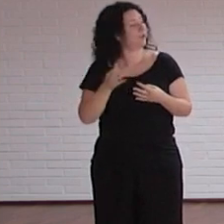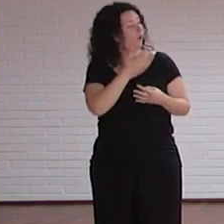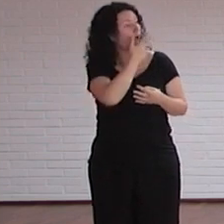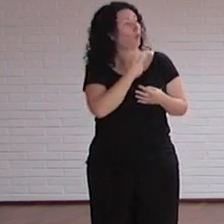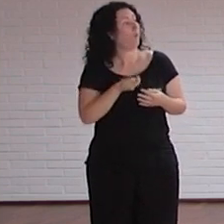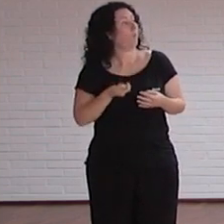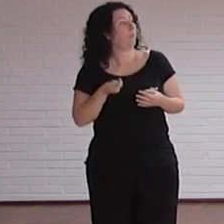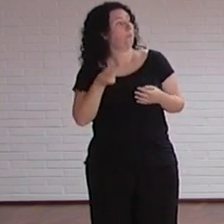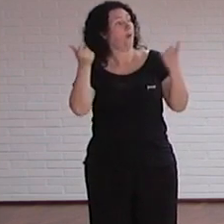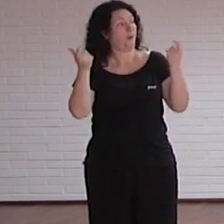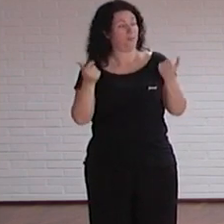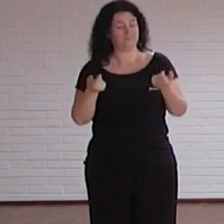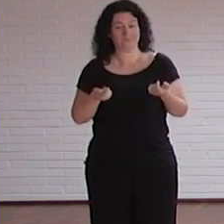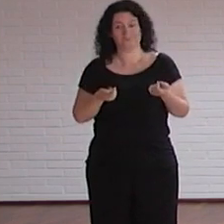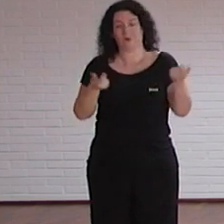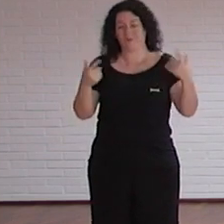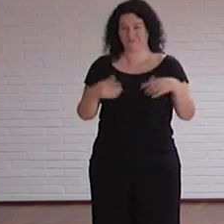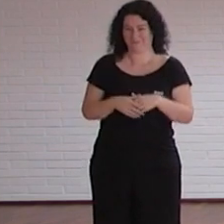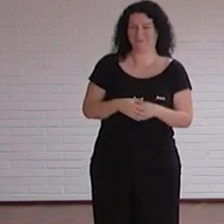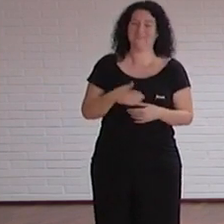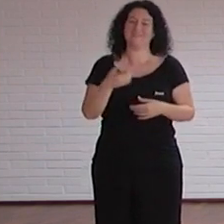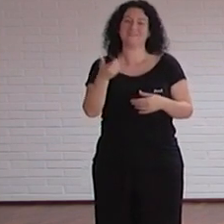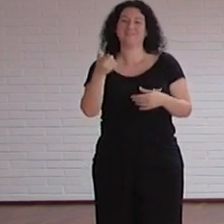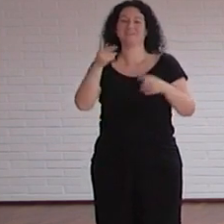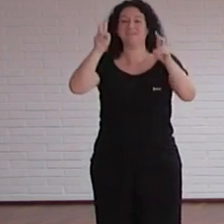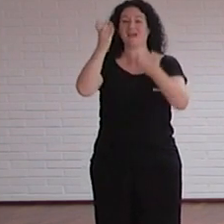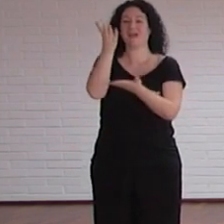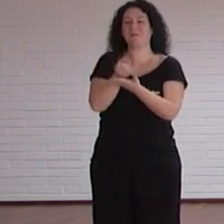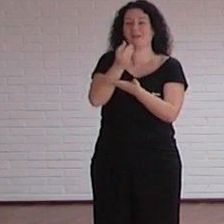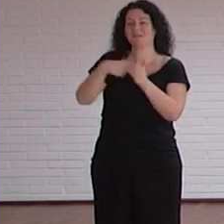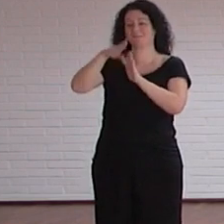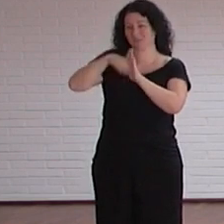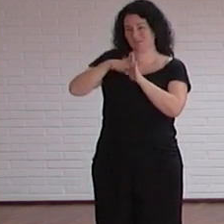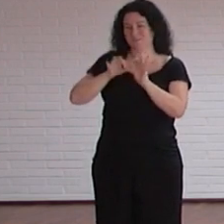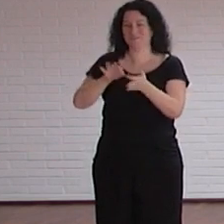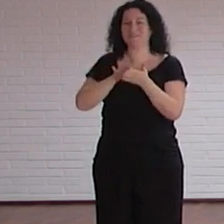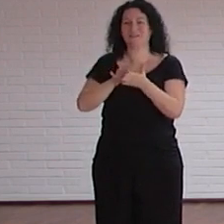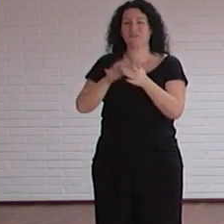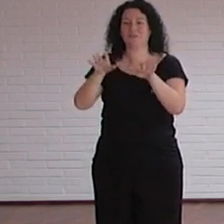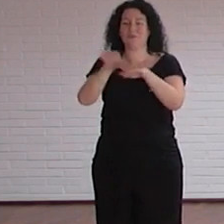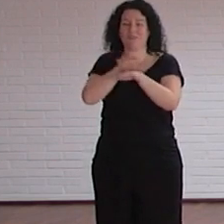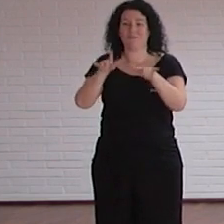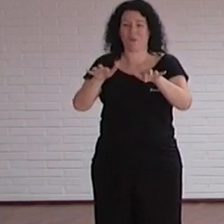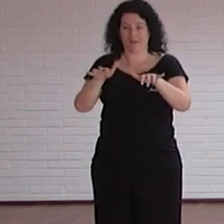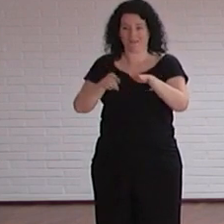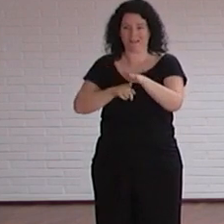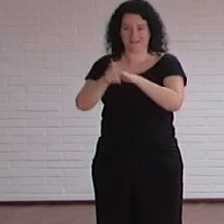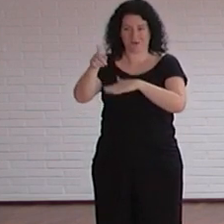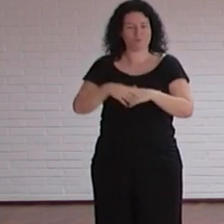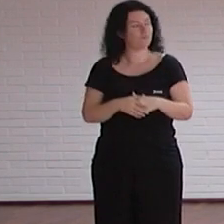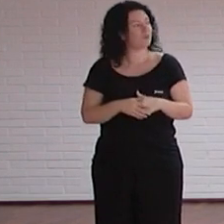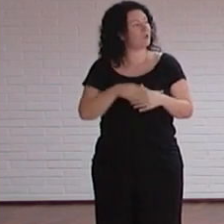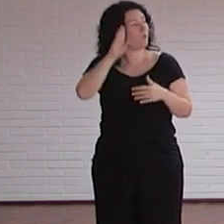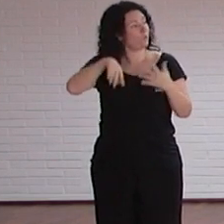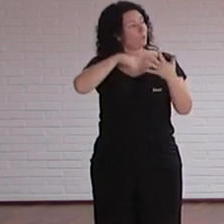bueno es jefe de división de desarrollo de aplicaciones del servicio de informática muchas gracias Andrés y por último tampoco